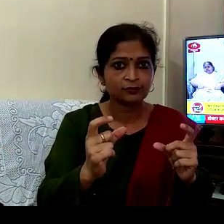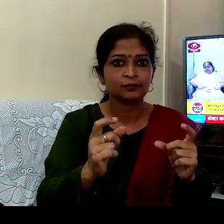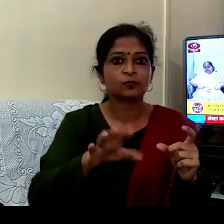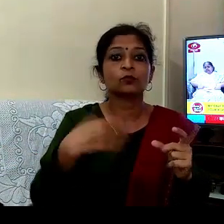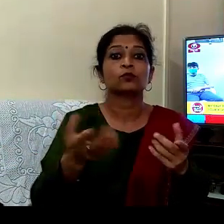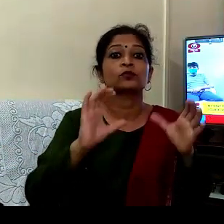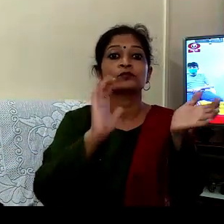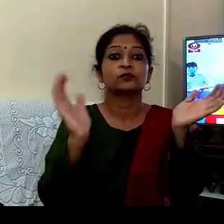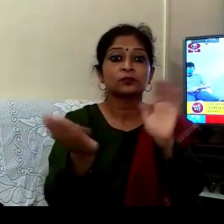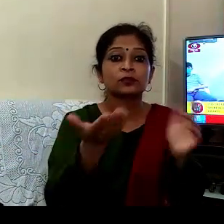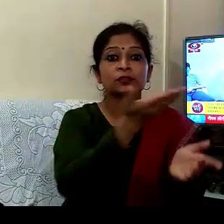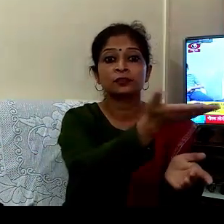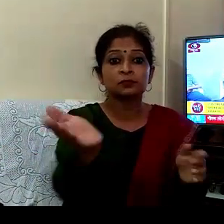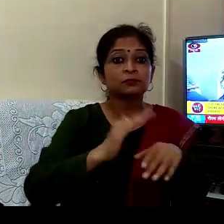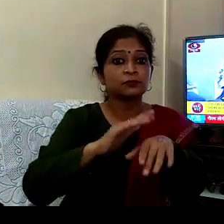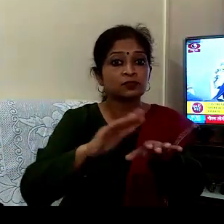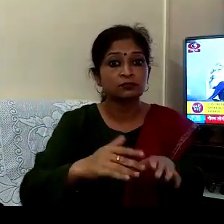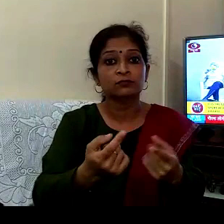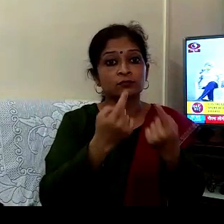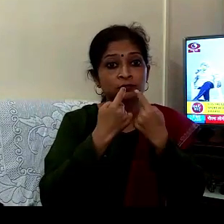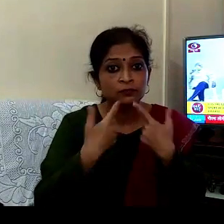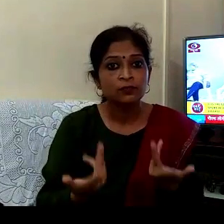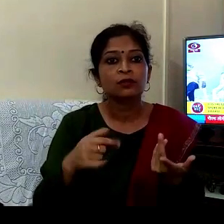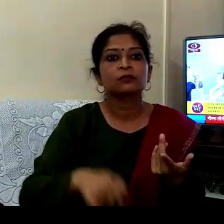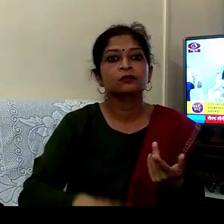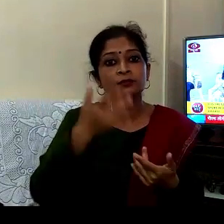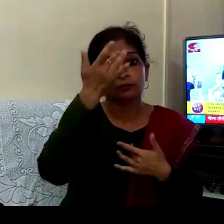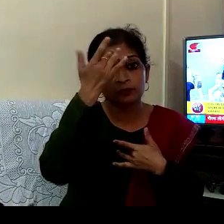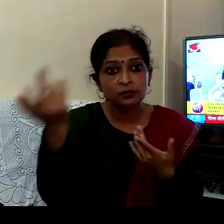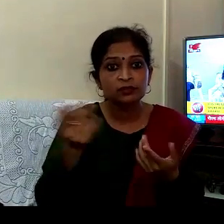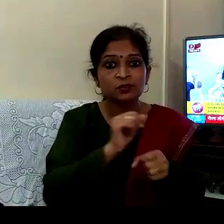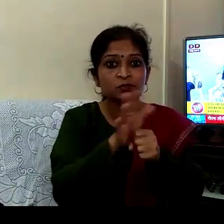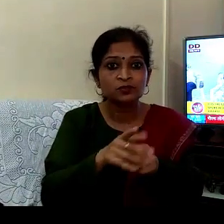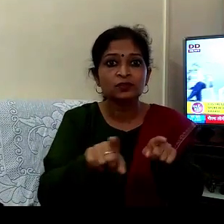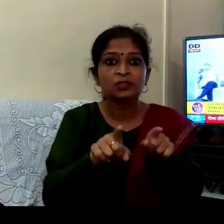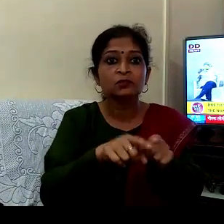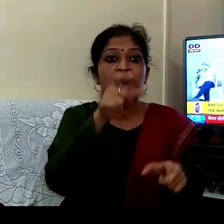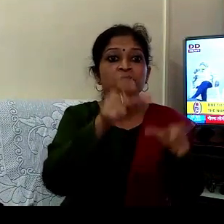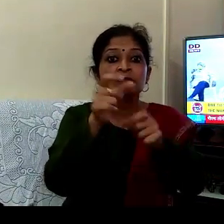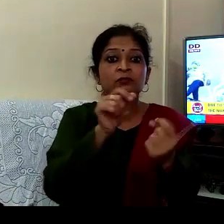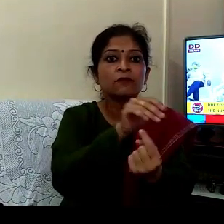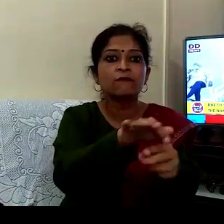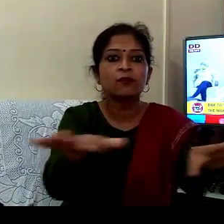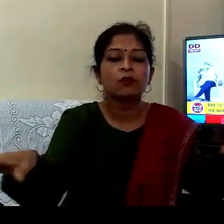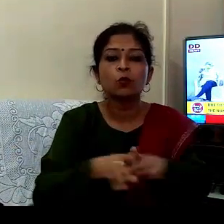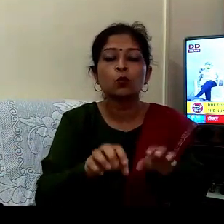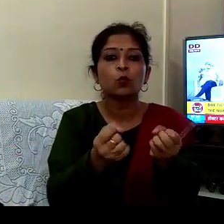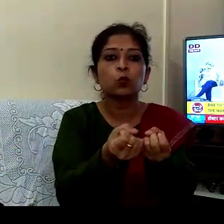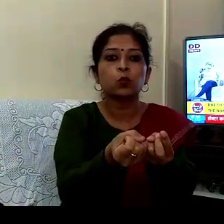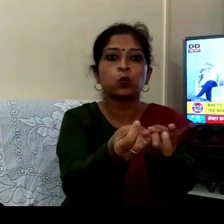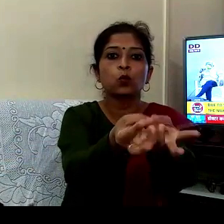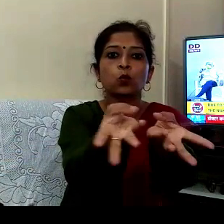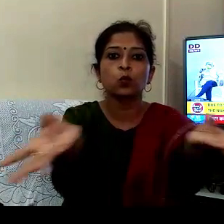دنیا کا نوح بتاتا ہے اس بیماری سے سنکرمیت ہونے ویقیتیوں کی سنکیہ اچانک بڑھتی ہے